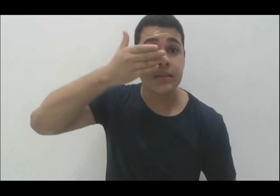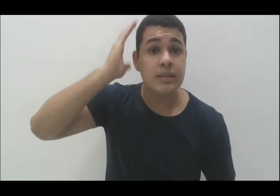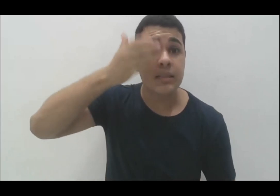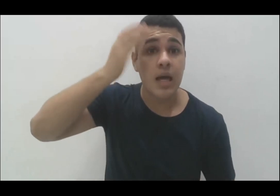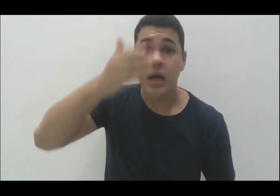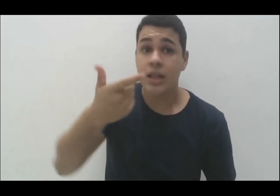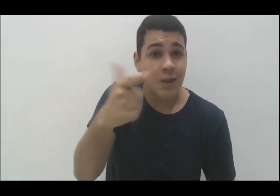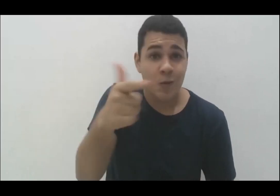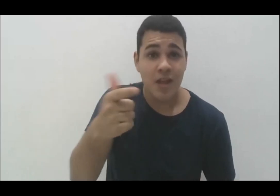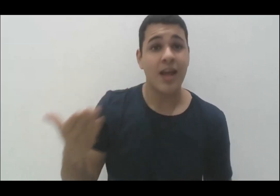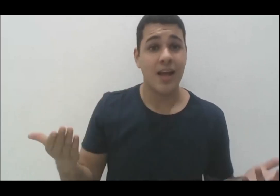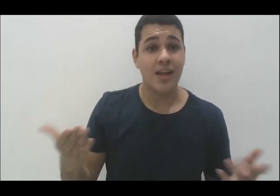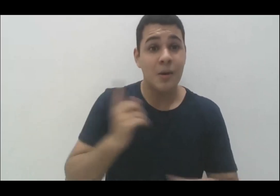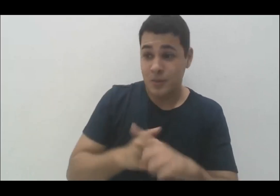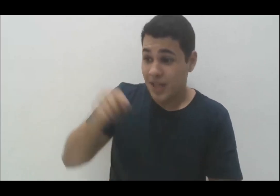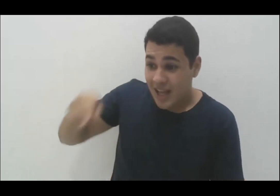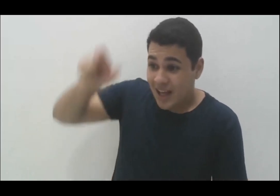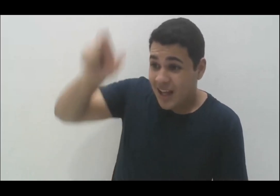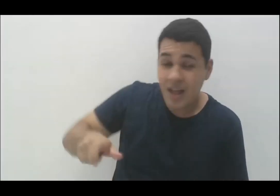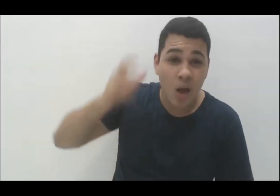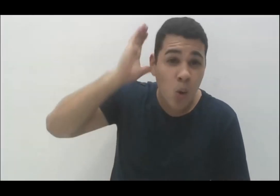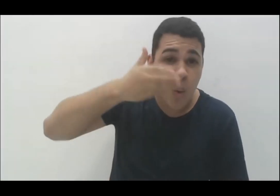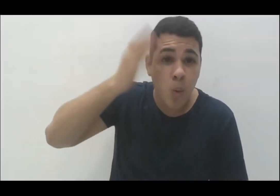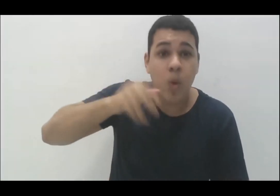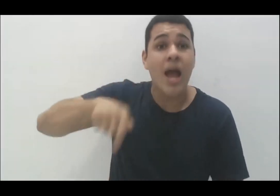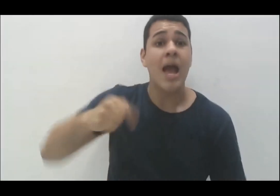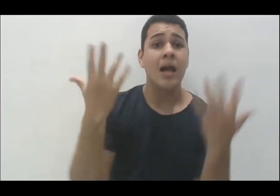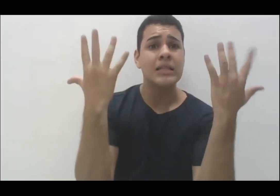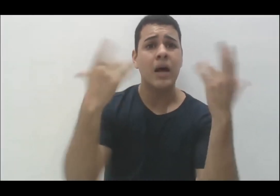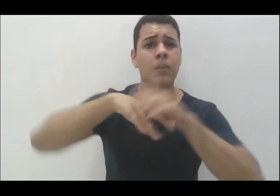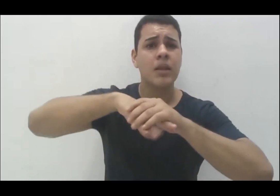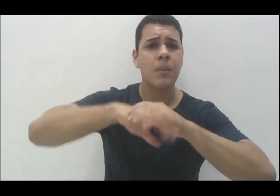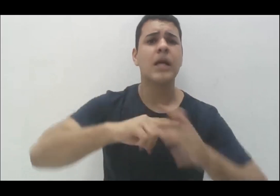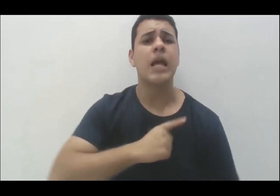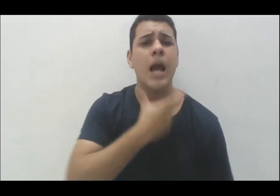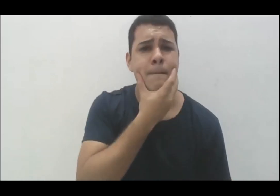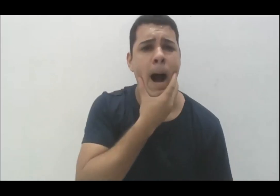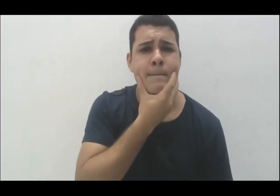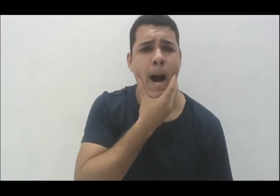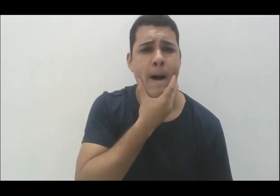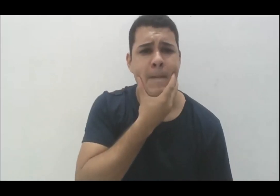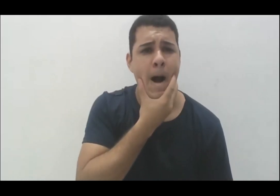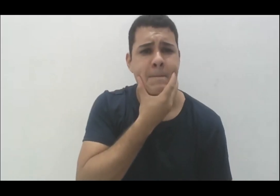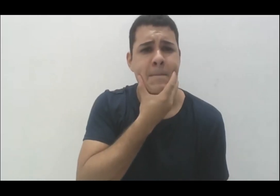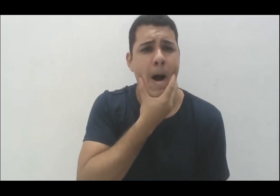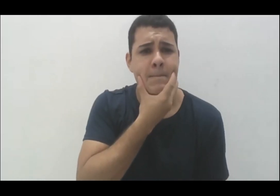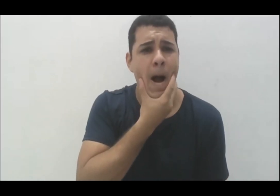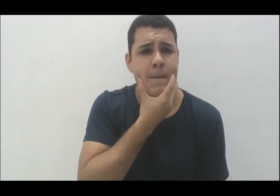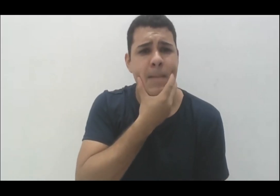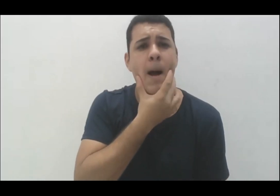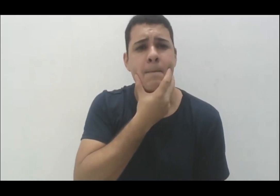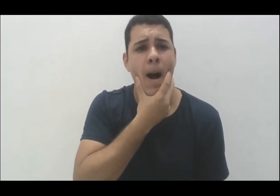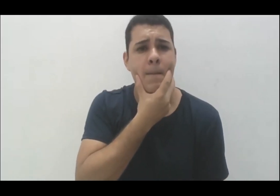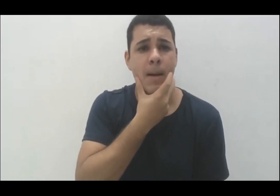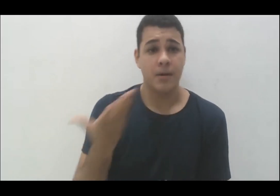existe, porque ela passa pelo corpo, ela passa pelo tadoma, que é a comunicação aí pelas cordas vocais